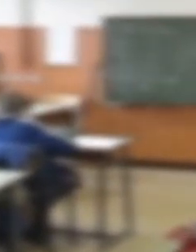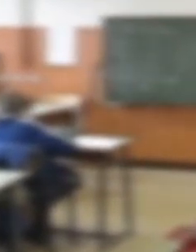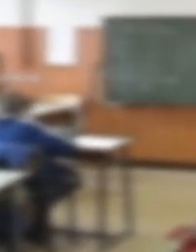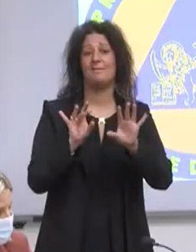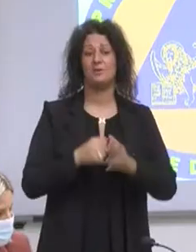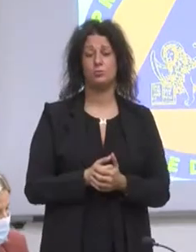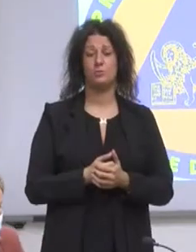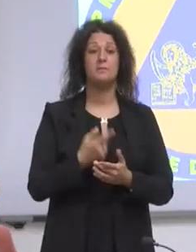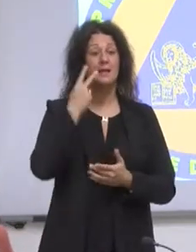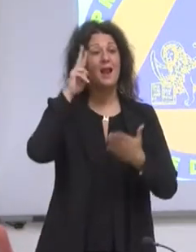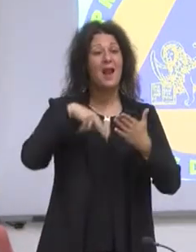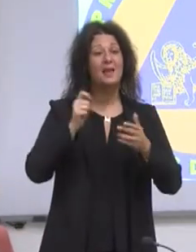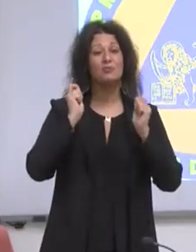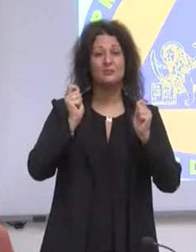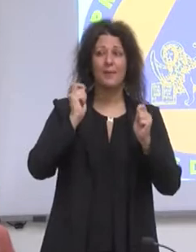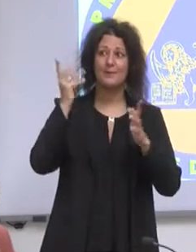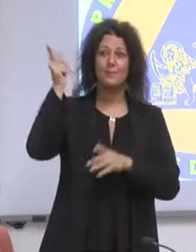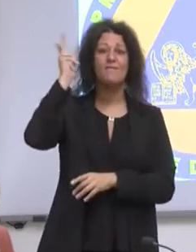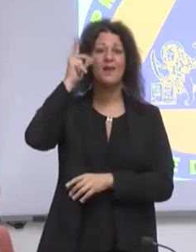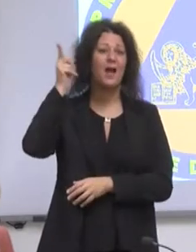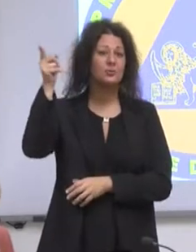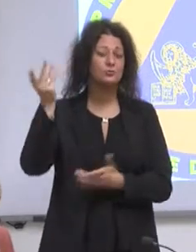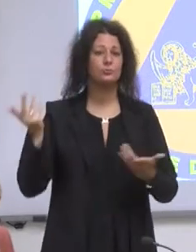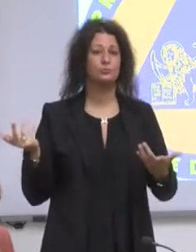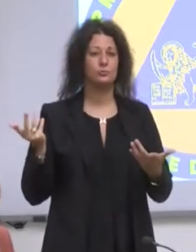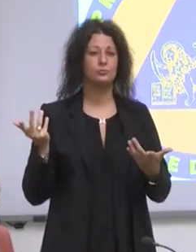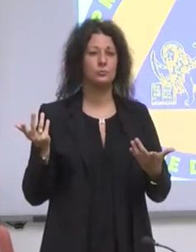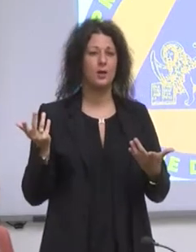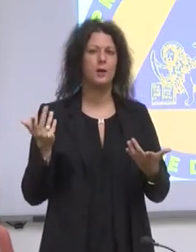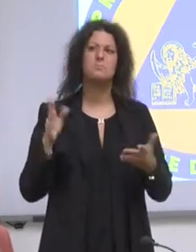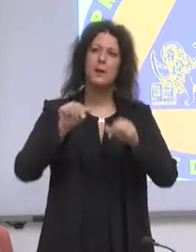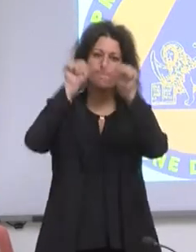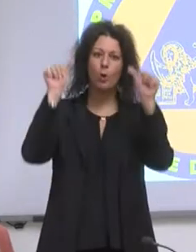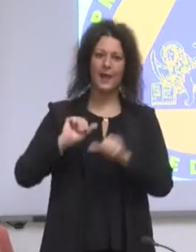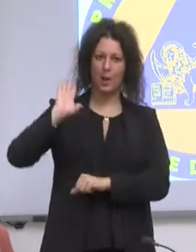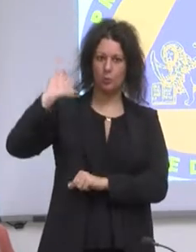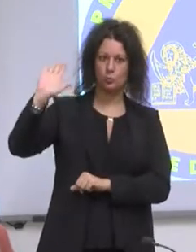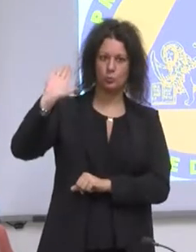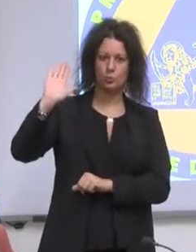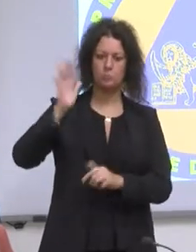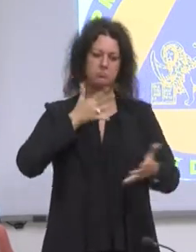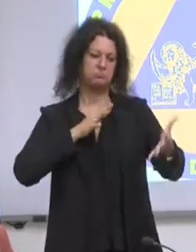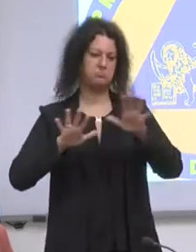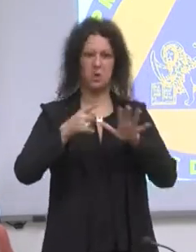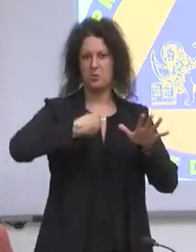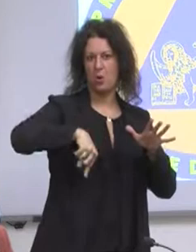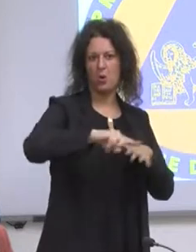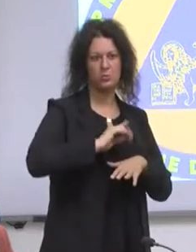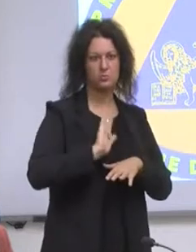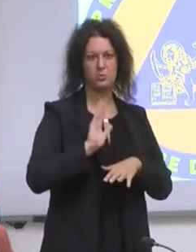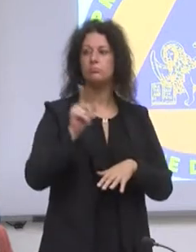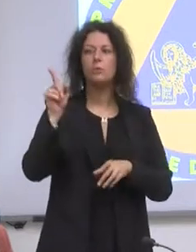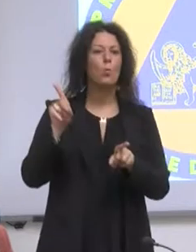Vedete che i francesi hanno un modello che sarà sostanzialmente identico al nostro, che circoscrivono l'eventuale